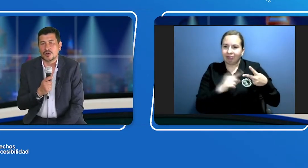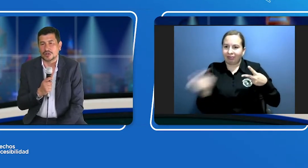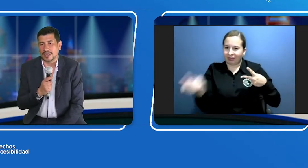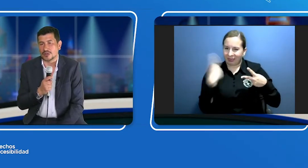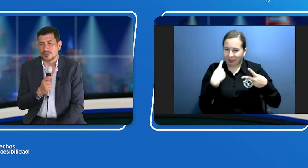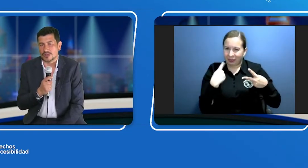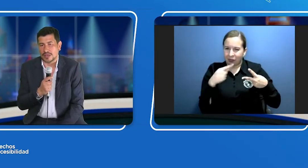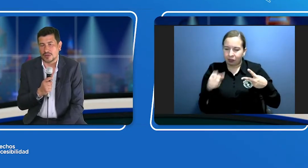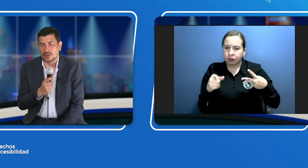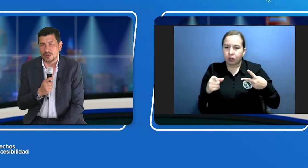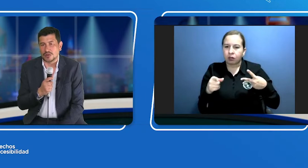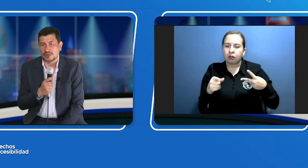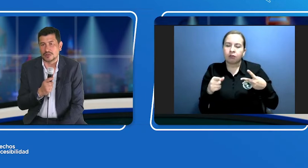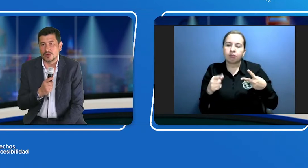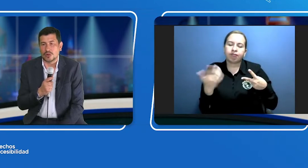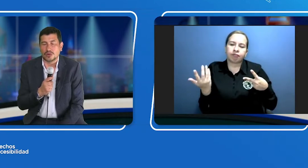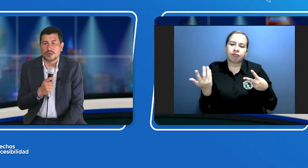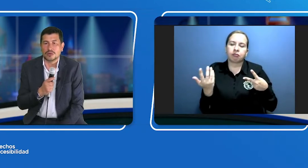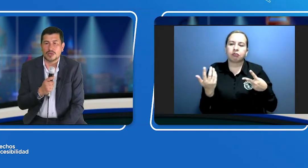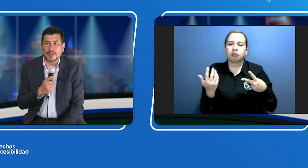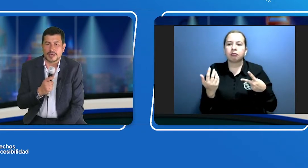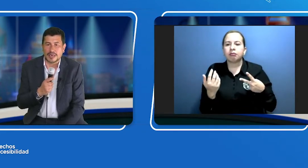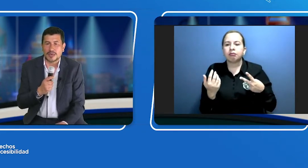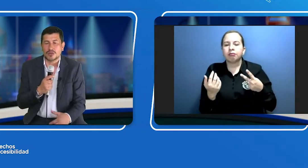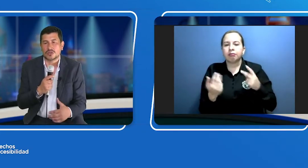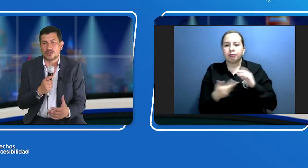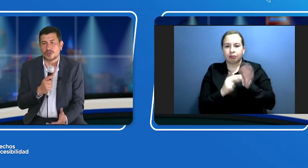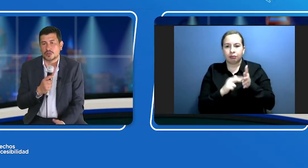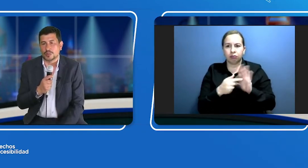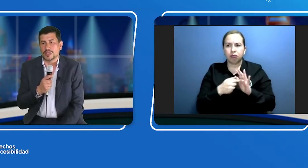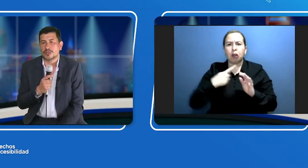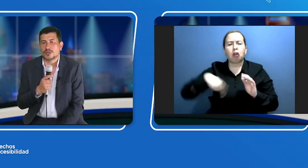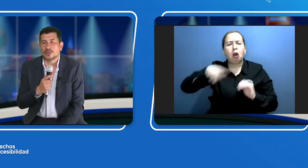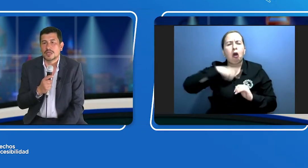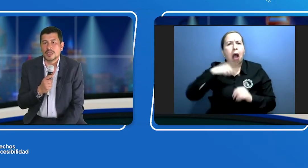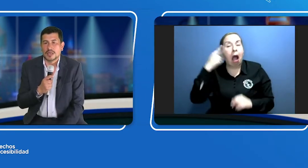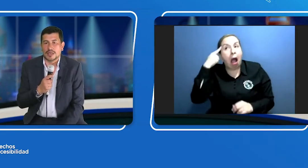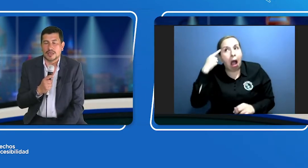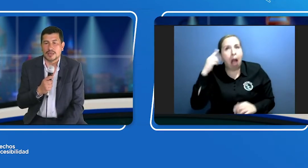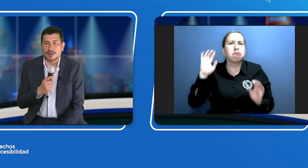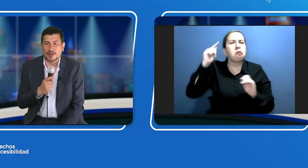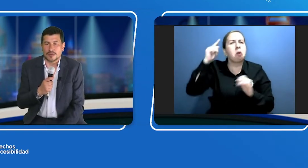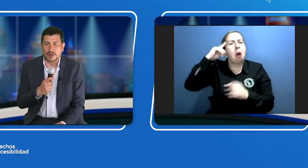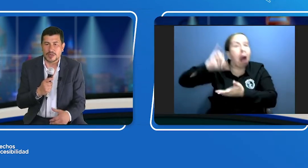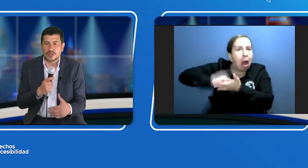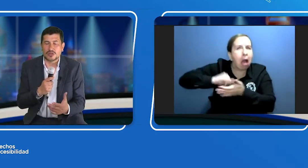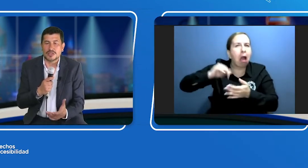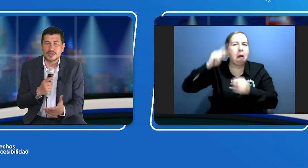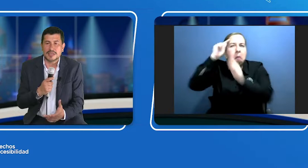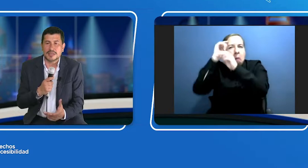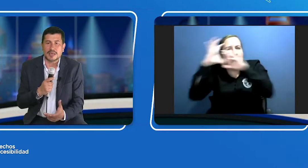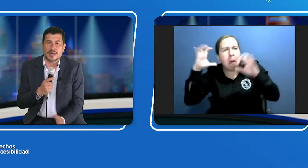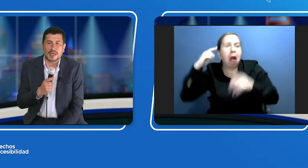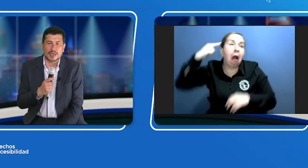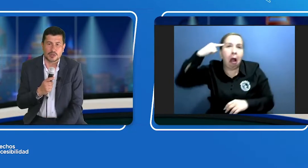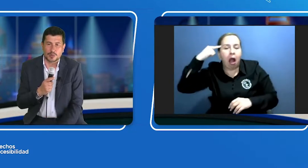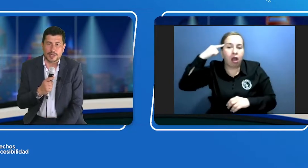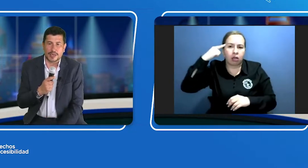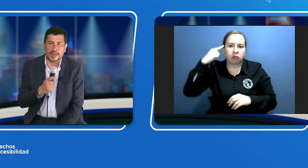datos, sea, no con imaginarios, con supuestos, con información distinta a la que nos puede dar